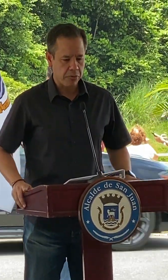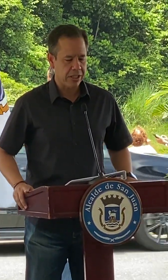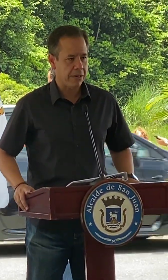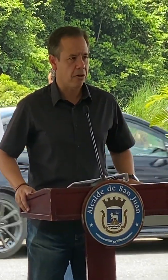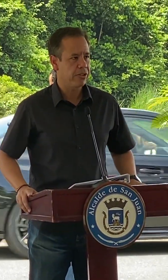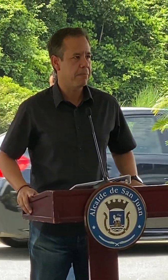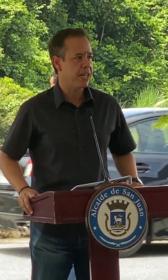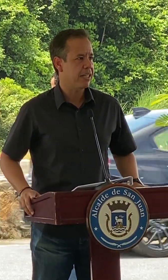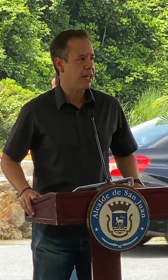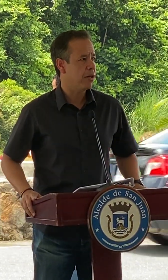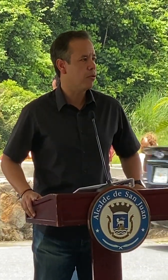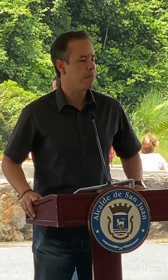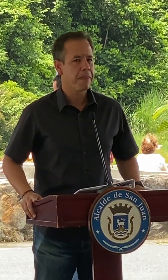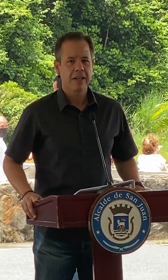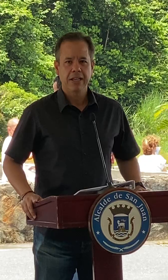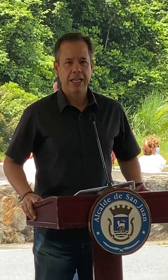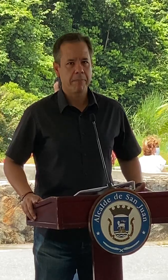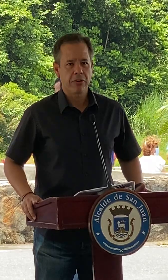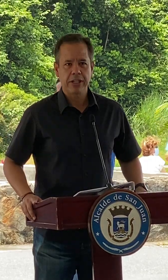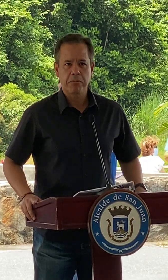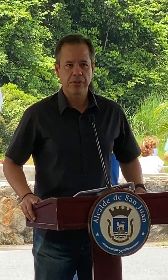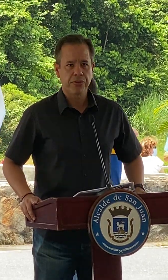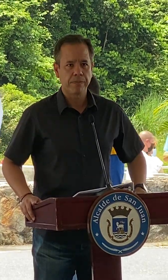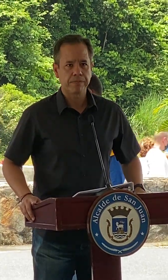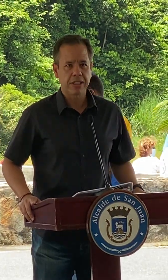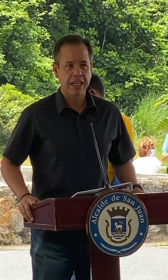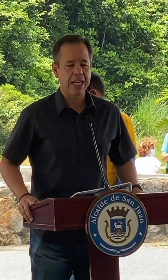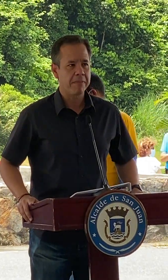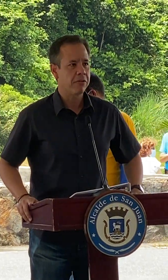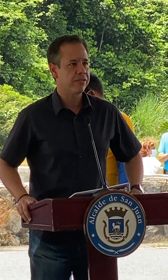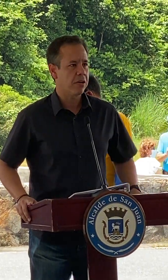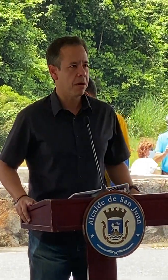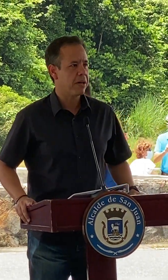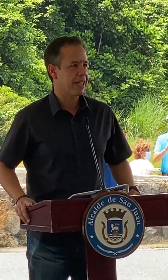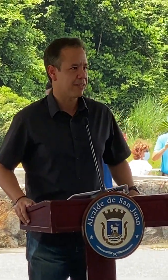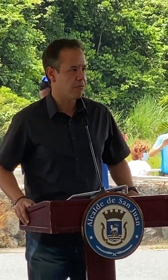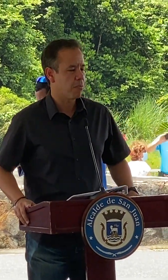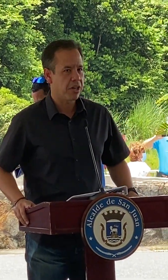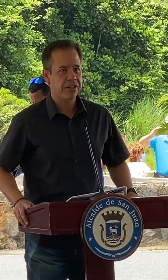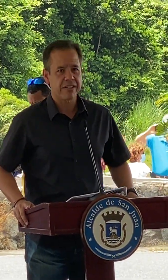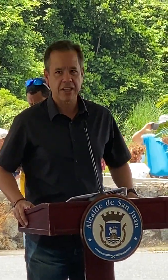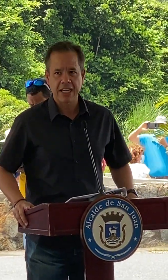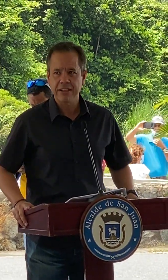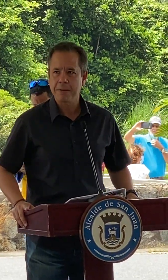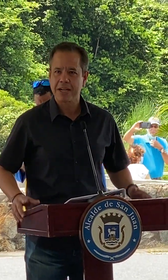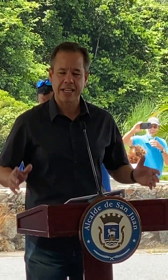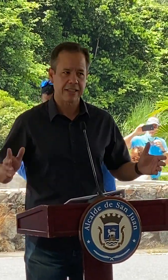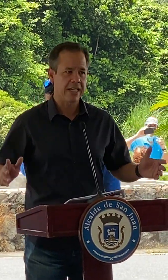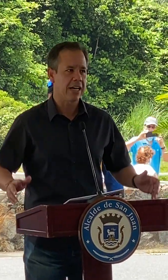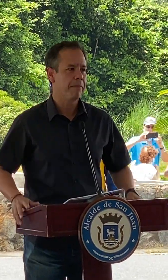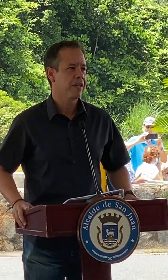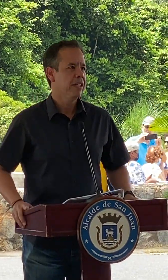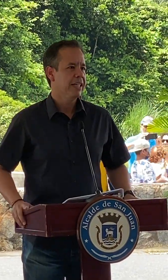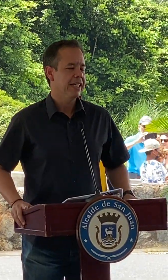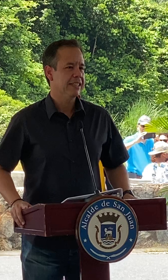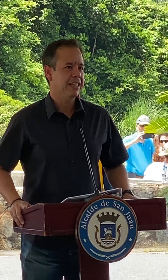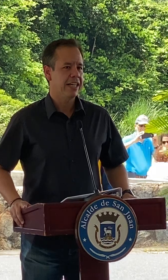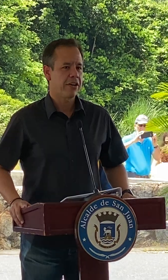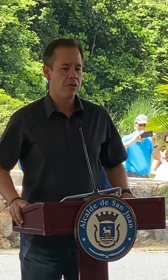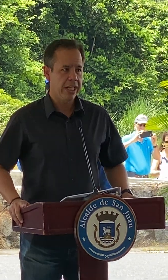a su equipo de trabajo siempre han estado en la mejor disposición de darle la mano a san juan para que san juan pueda echar hacia adelante y para que tenga